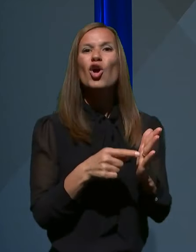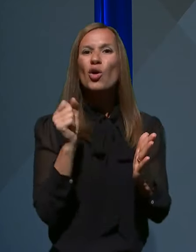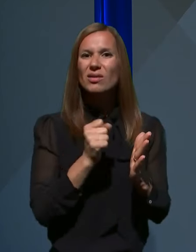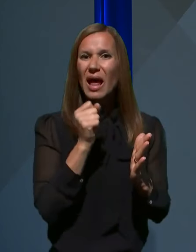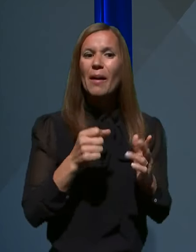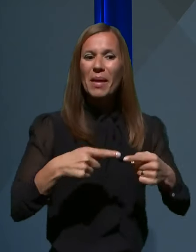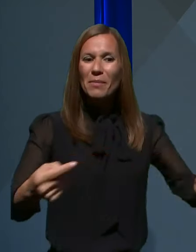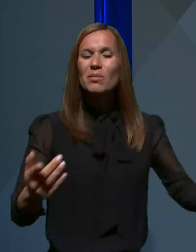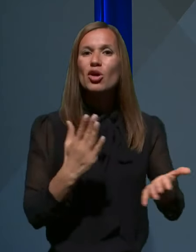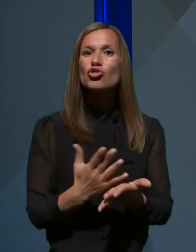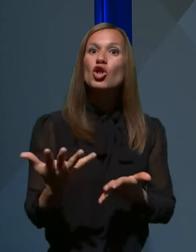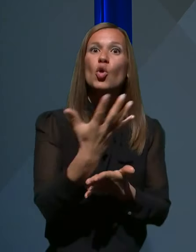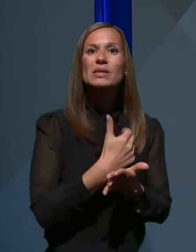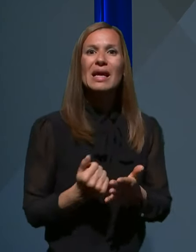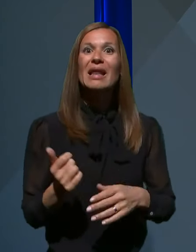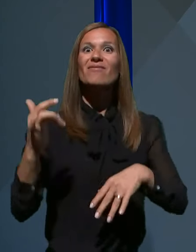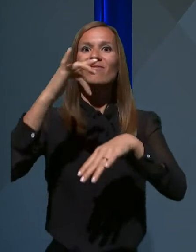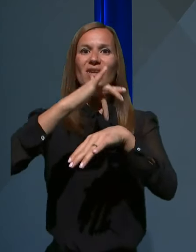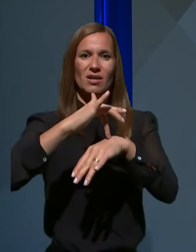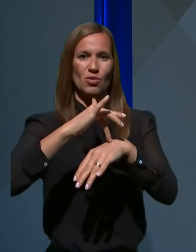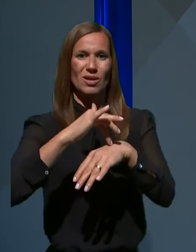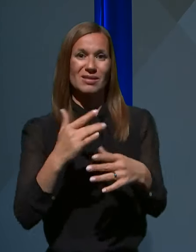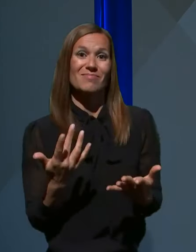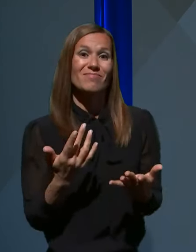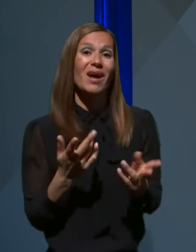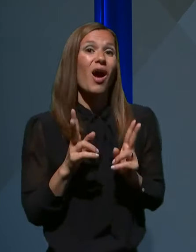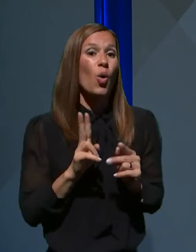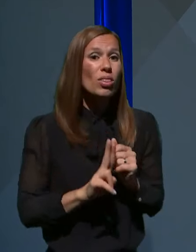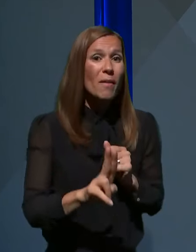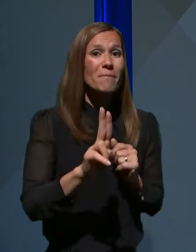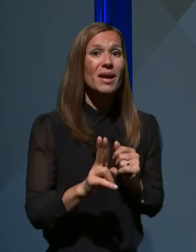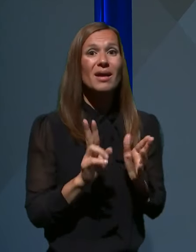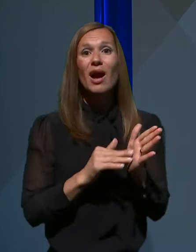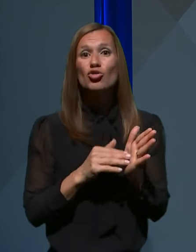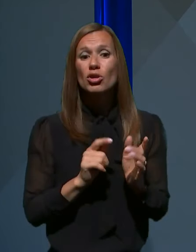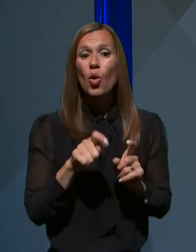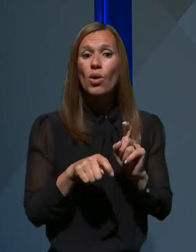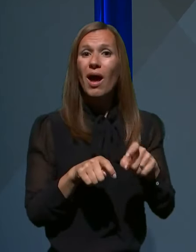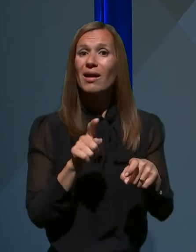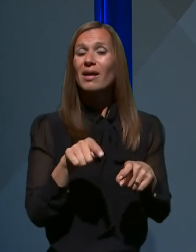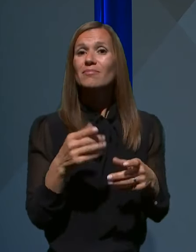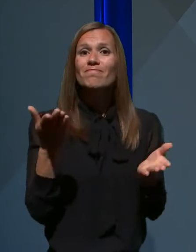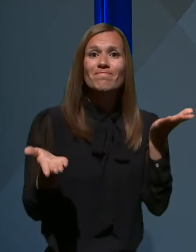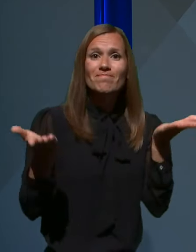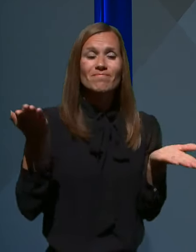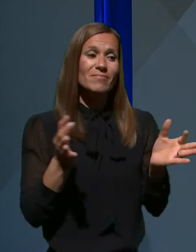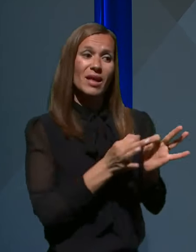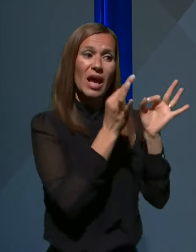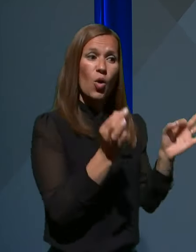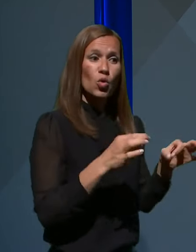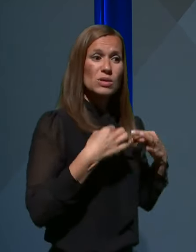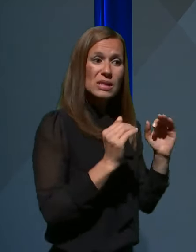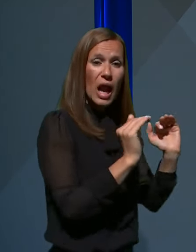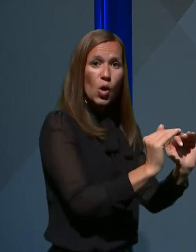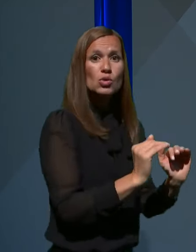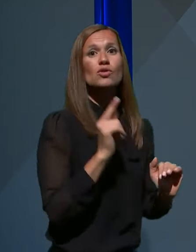naprej, kakšni so pravilni koraki, ko tehtamo med ukrepi zaščite javnega zdravstva in ukrepi postopnega